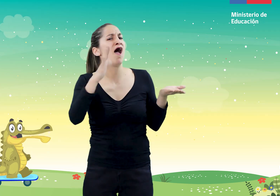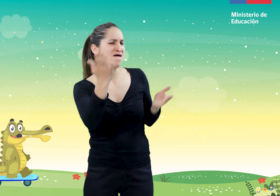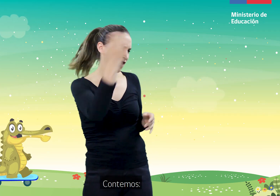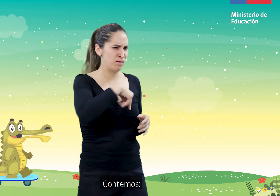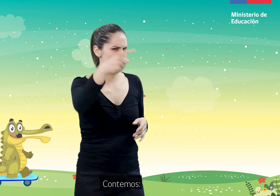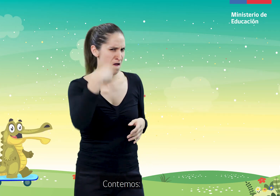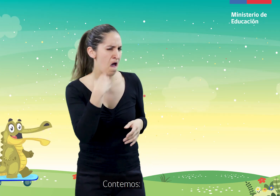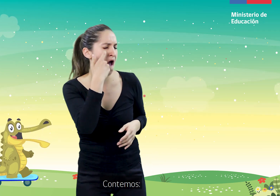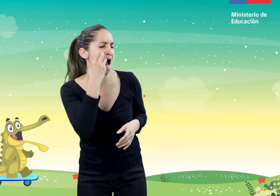¡Contemos!